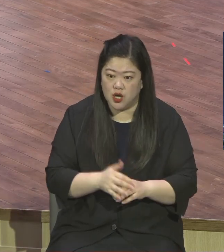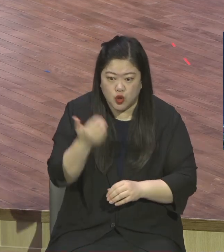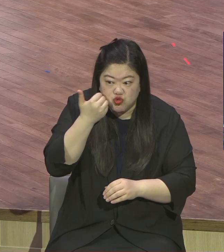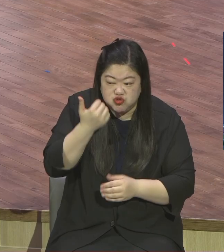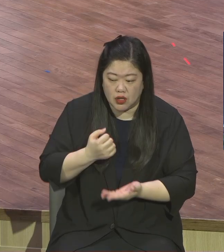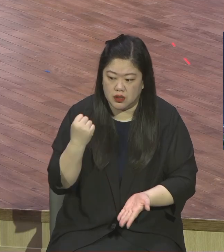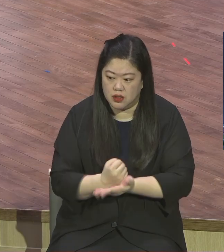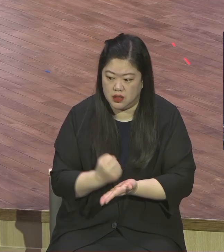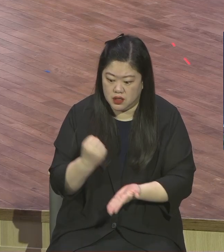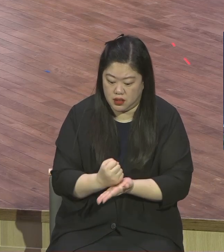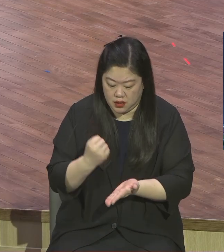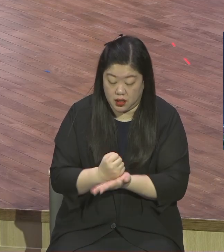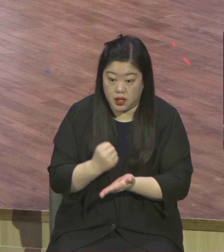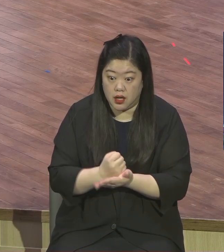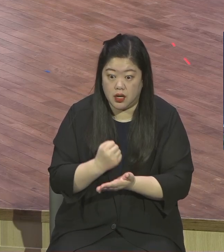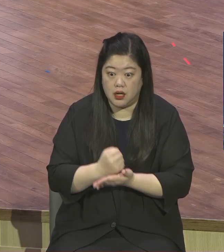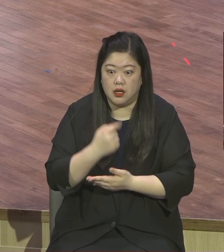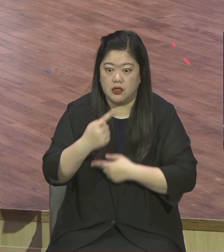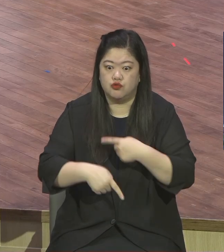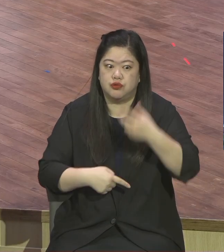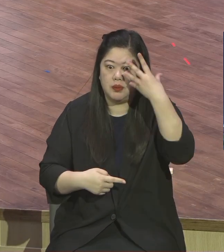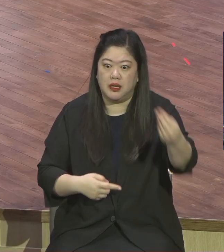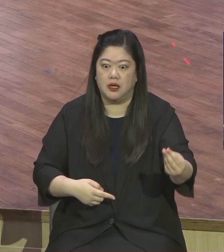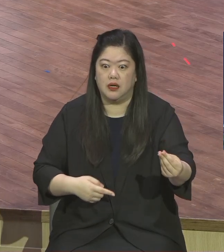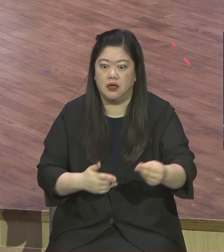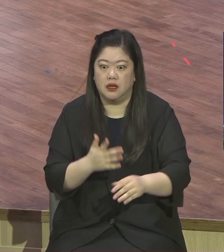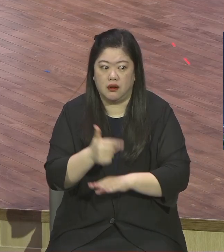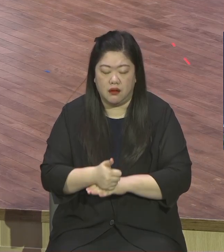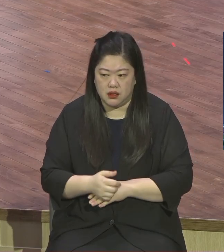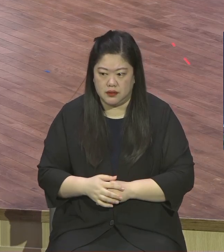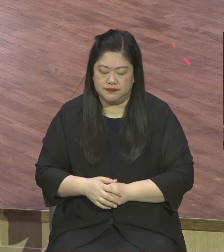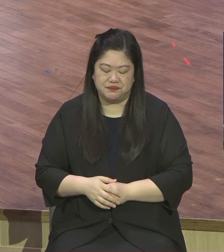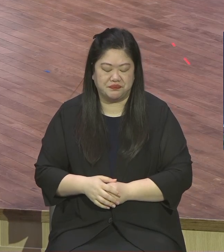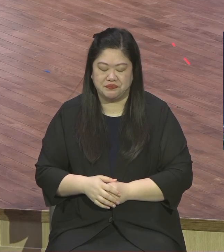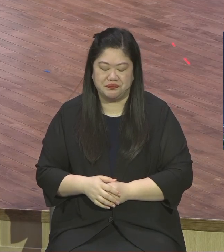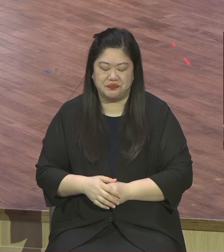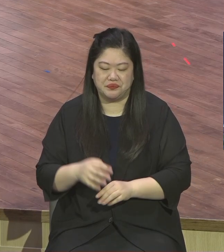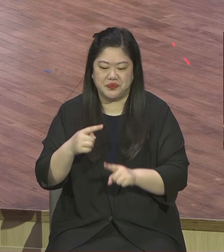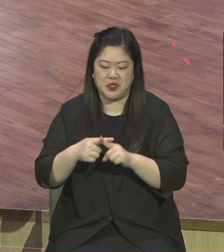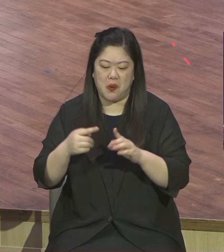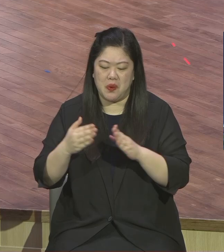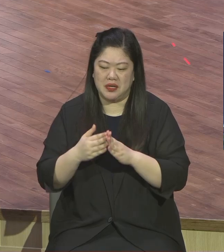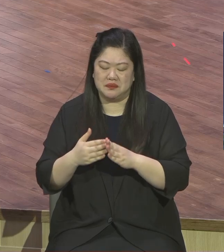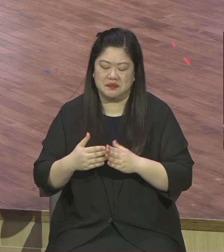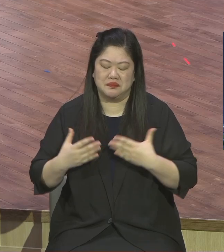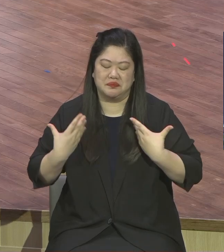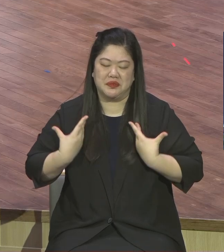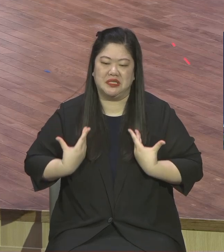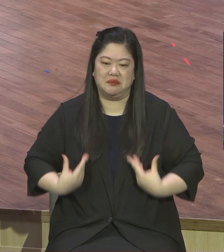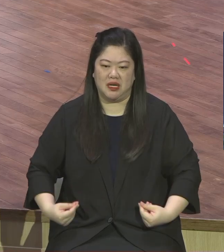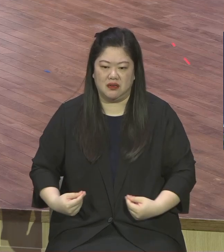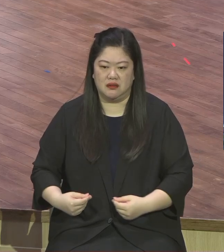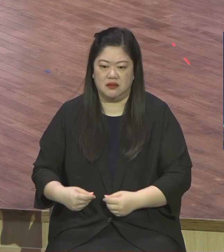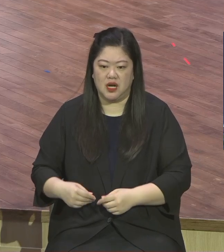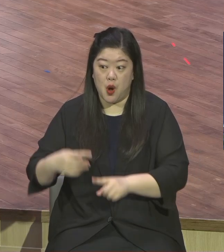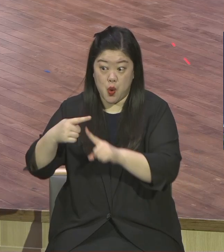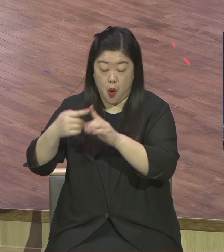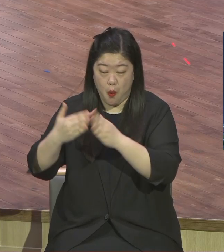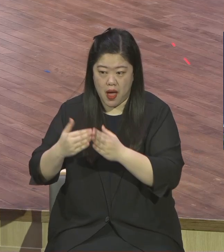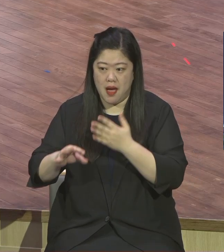쭉 보면서 너무 실망을 해가지고 어머니 집어갑시다 그렇게 어머니의